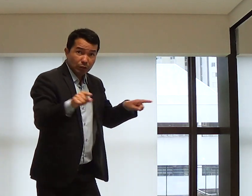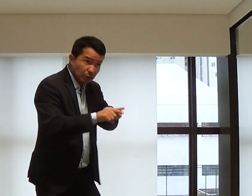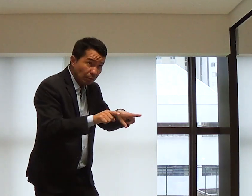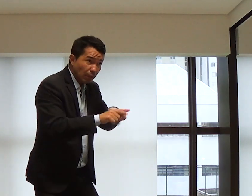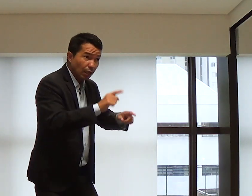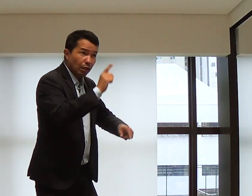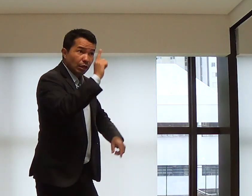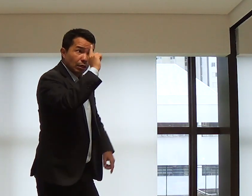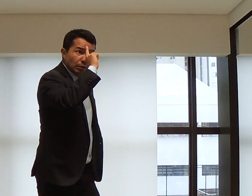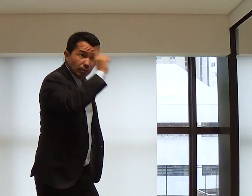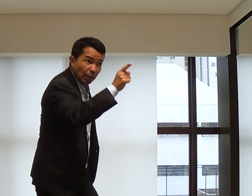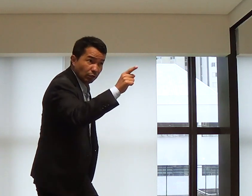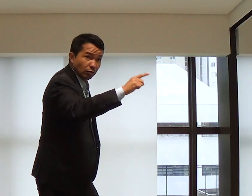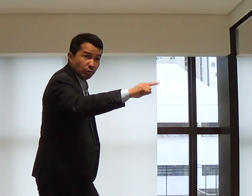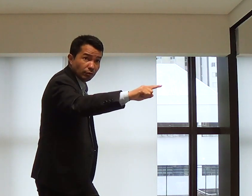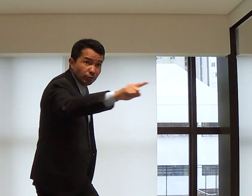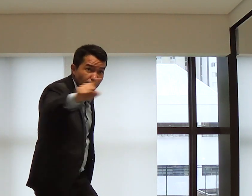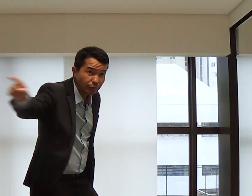envio vocês.